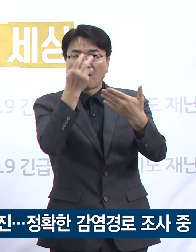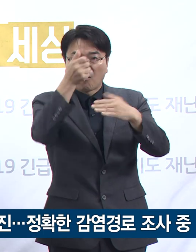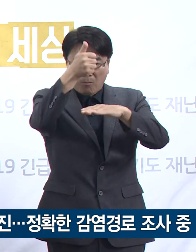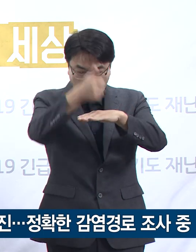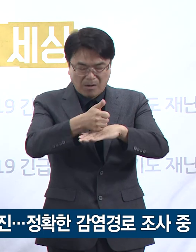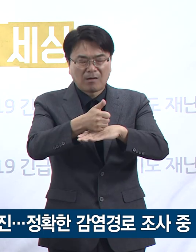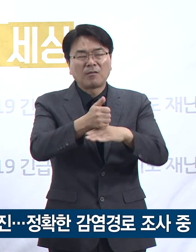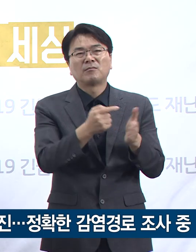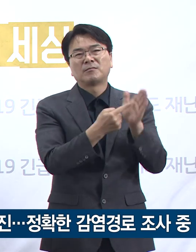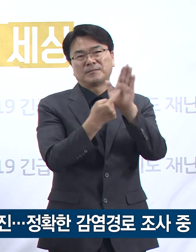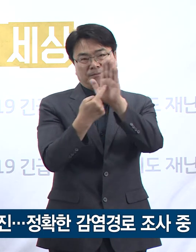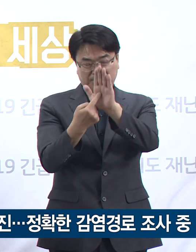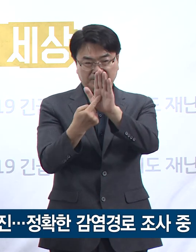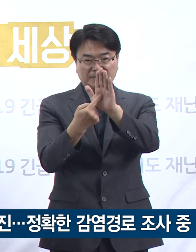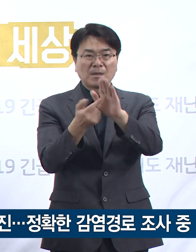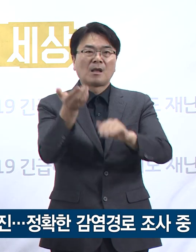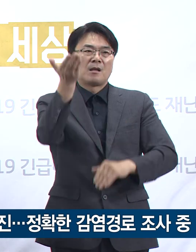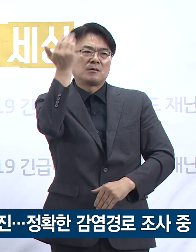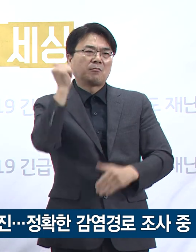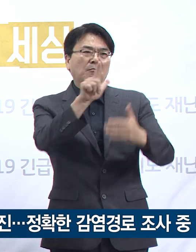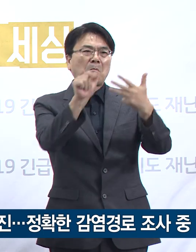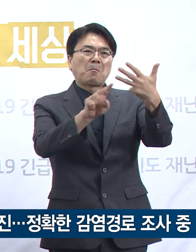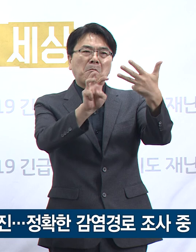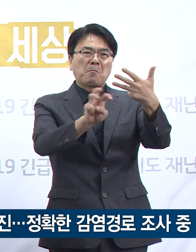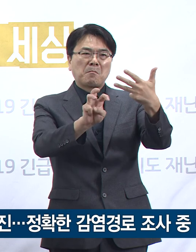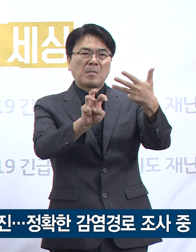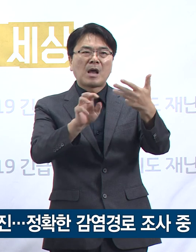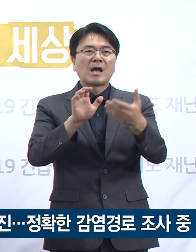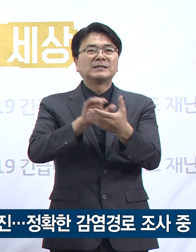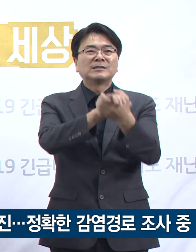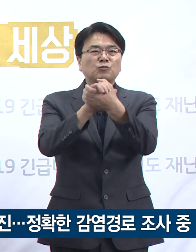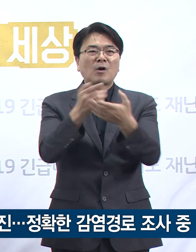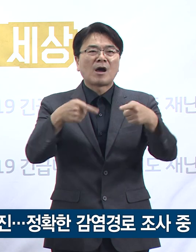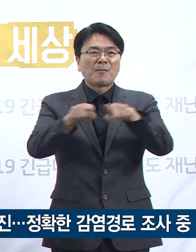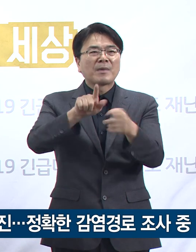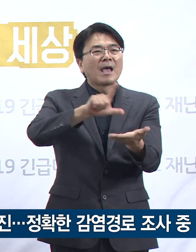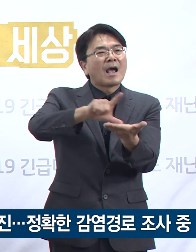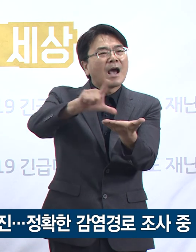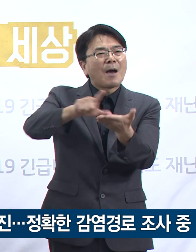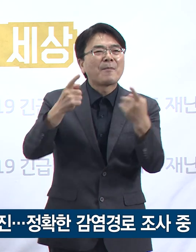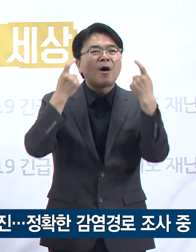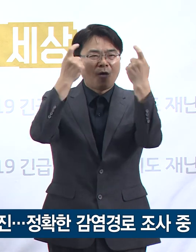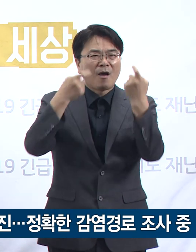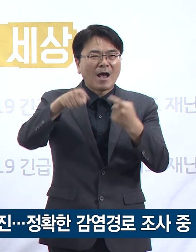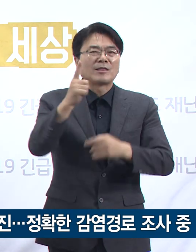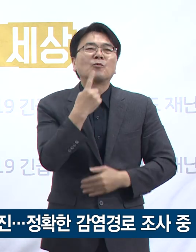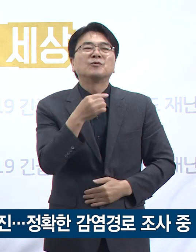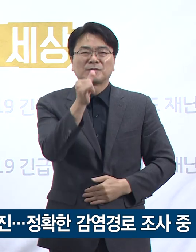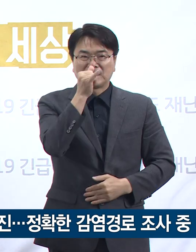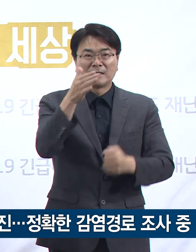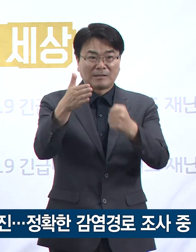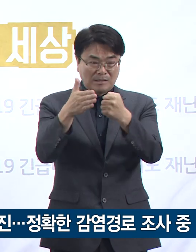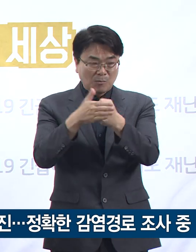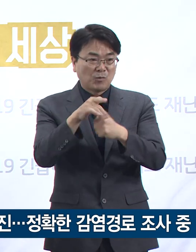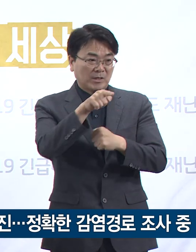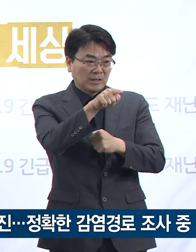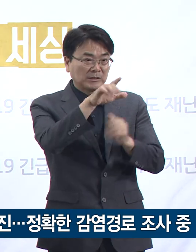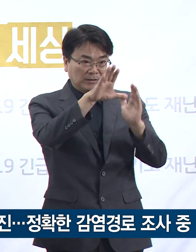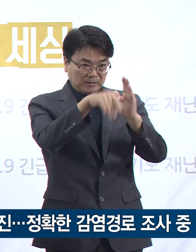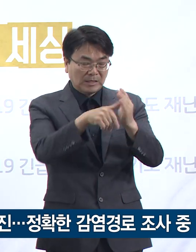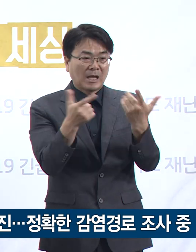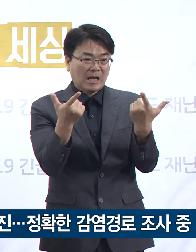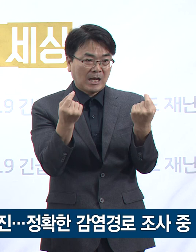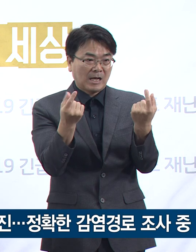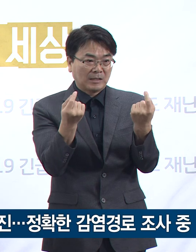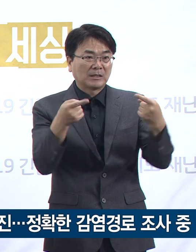이 확진자는 지난 8월 30일 지인들과 함께 가평 여행을 다녀온 것으로 확인되었습니다. 이어 지난